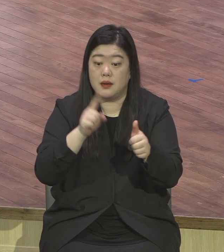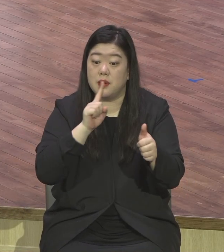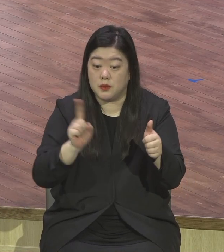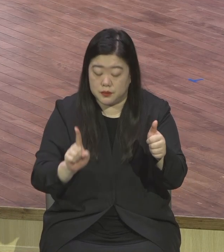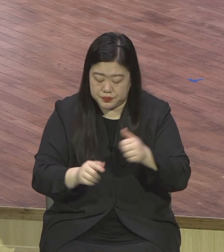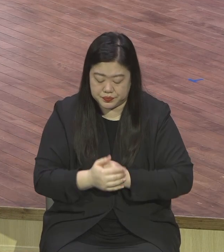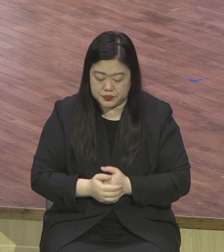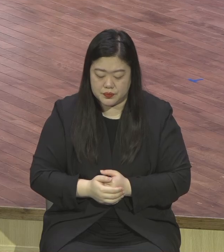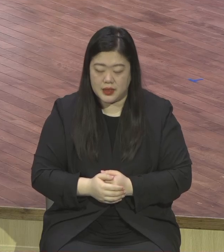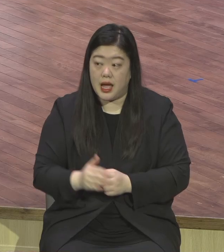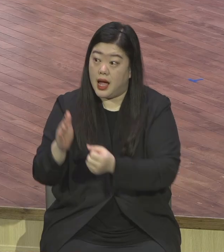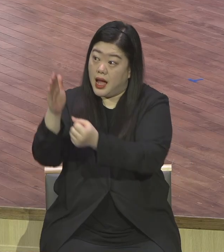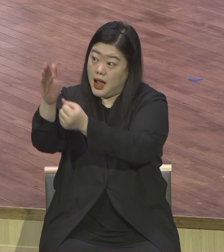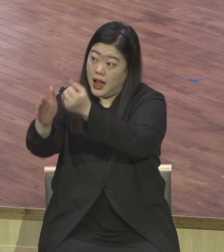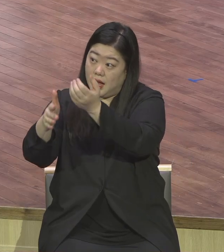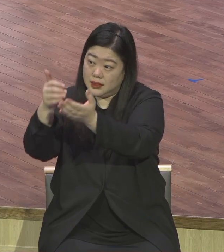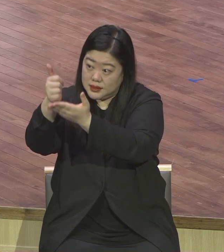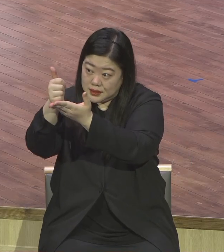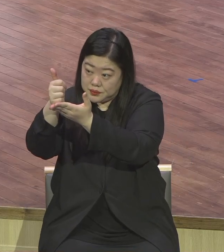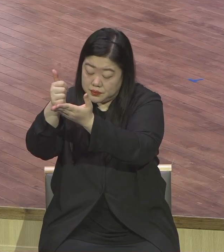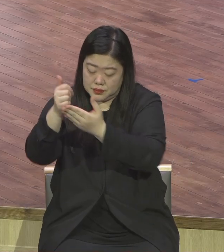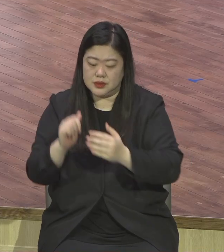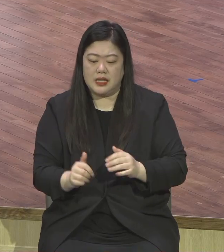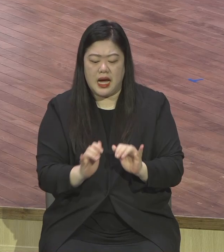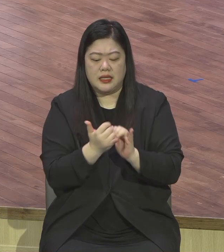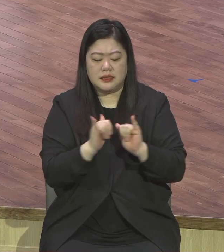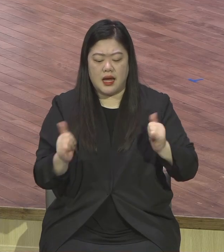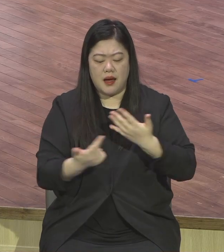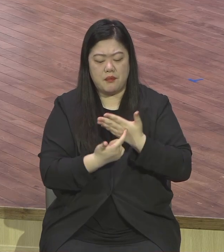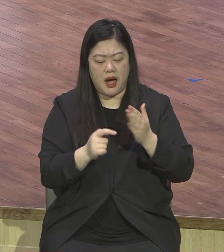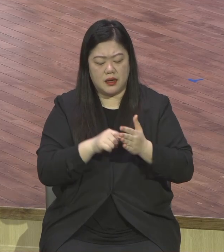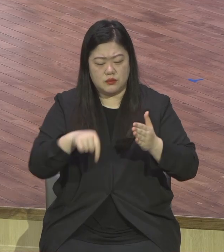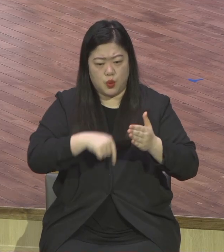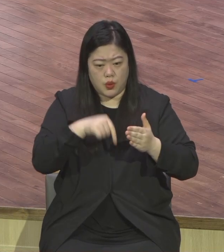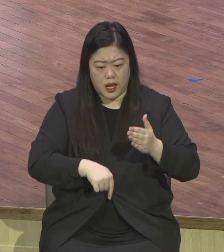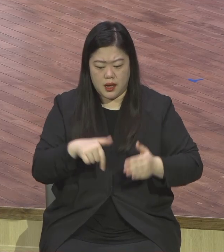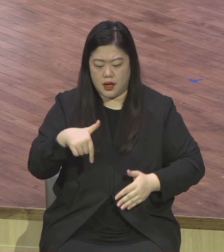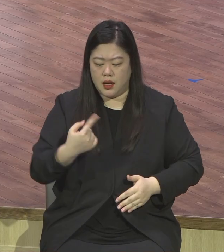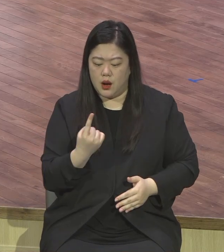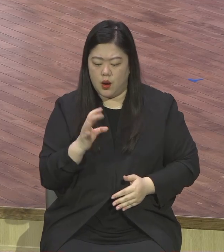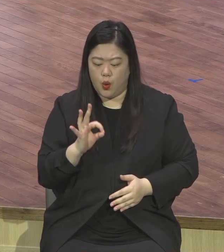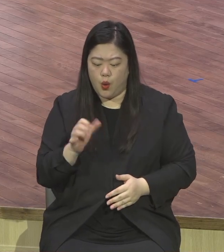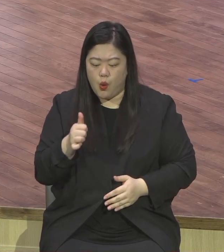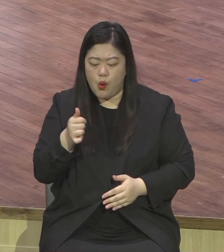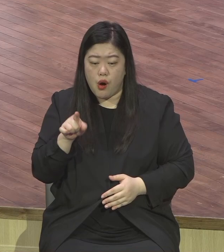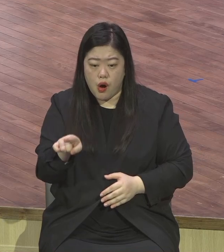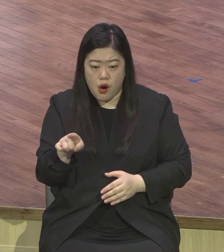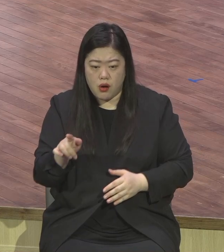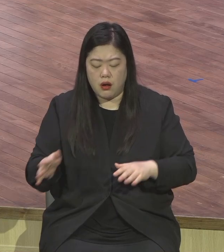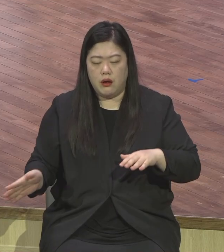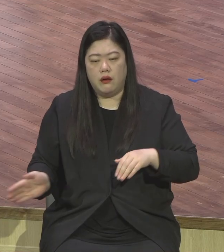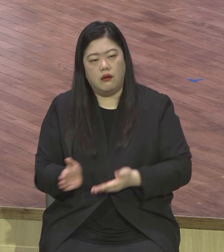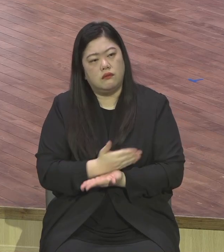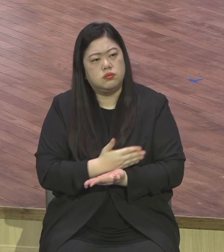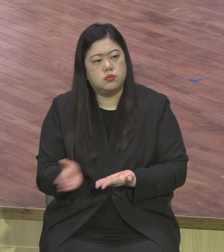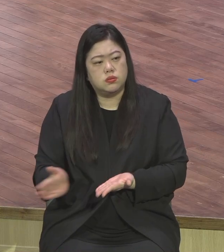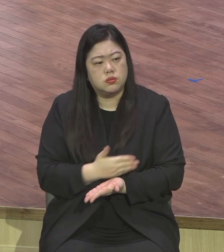속에 다 가져도 허하도록 공허를 집어넣어놨다. 그렇게